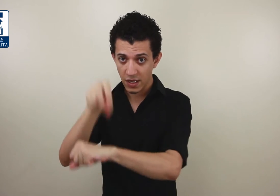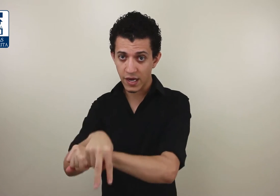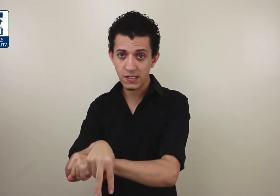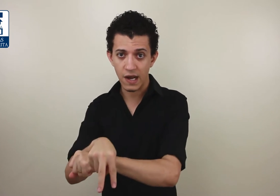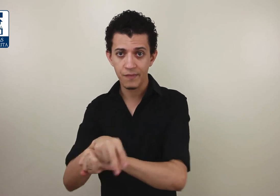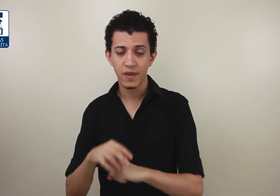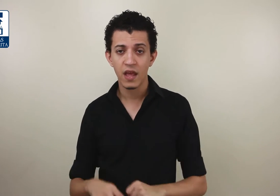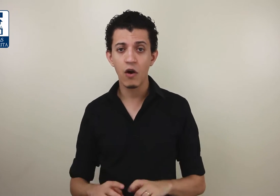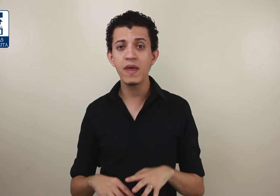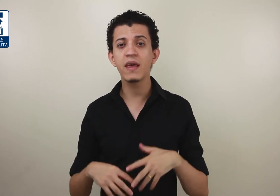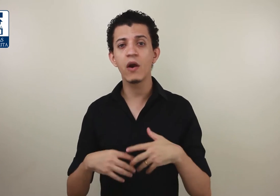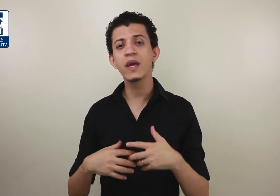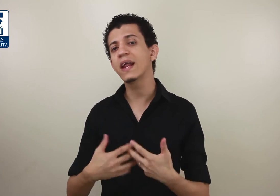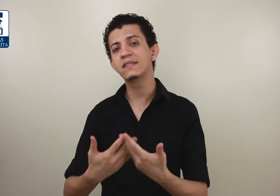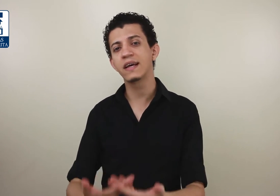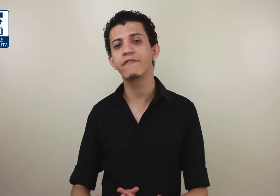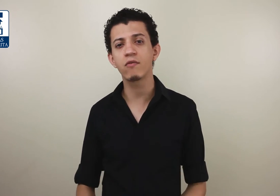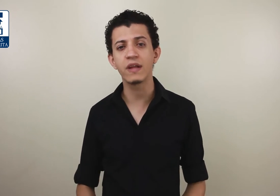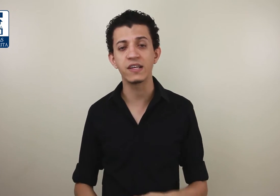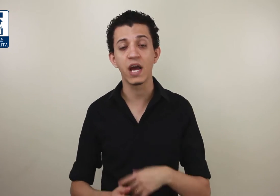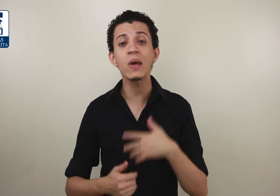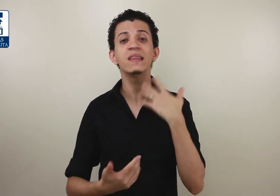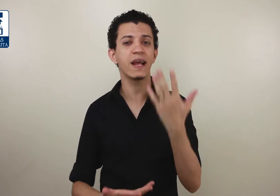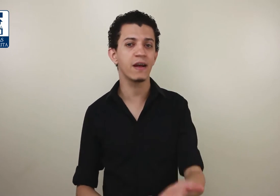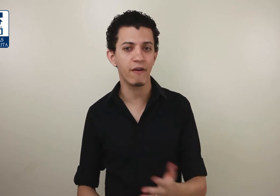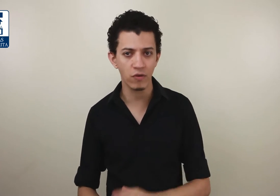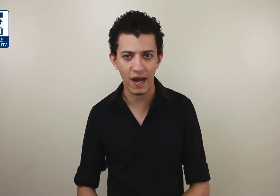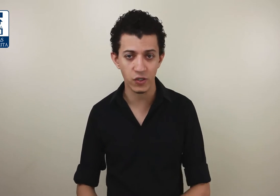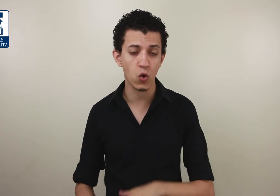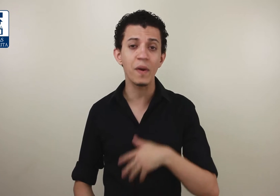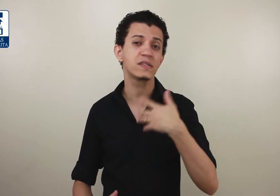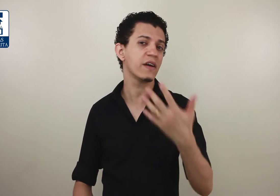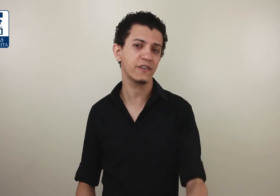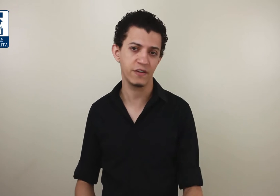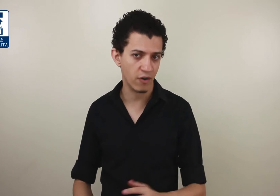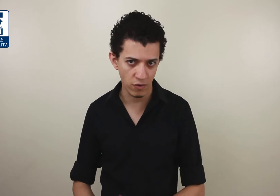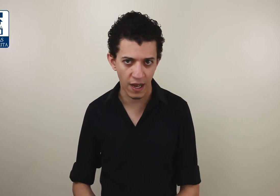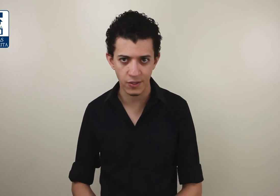ingressar. Eu ingressei na faculdade, eu entrei na faculdade, eu comecei a fazer a faculdade.